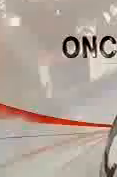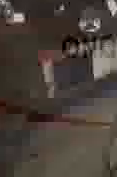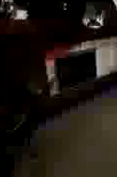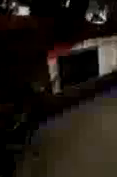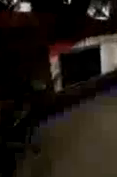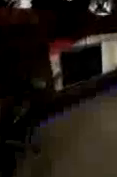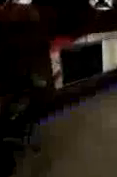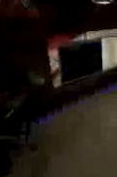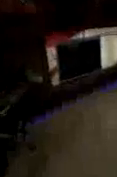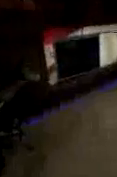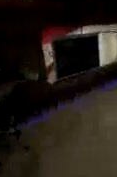Hola Así le...